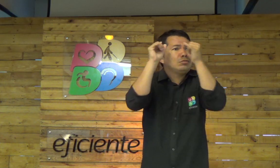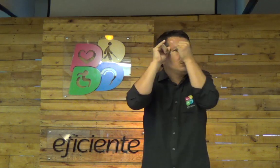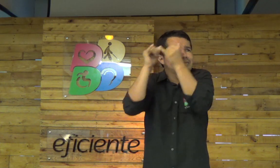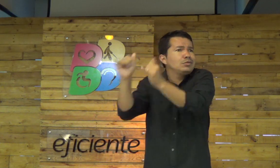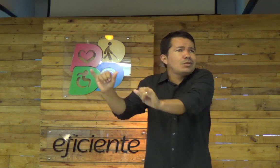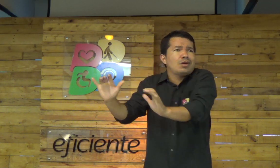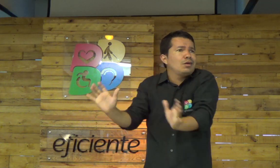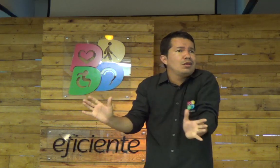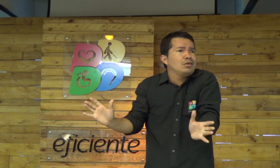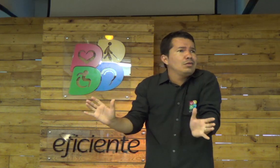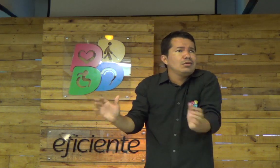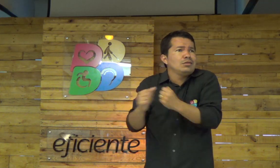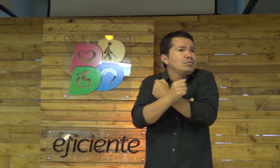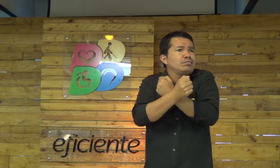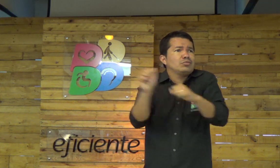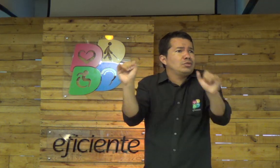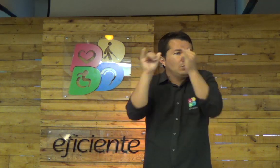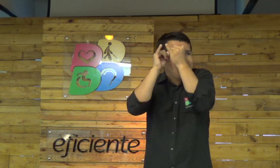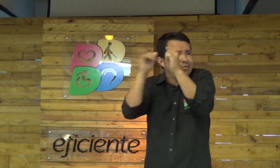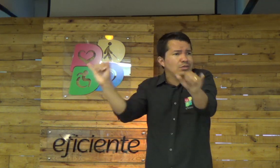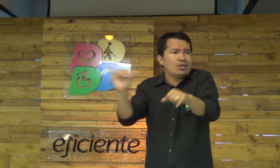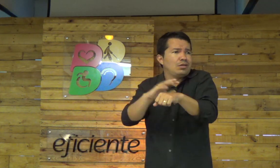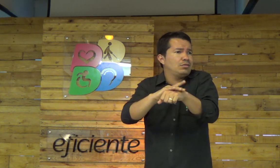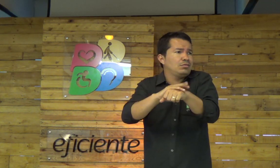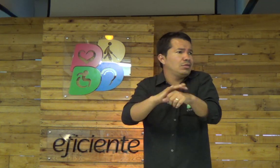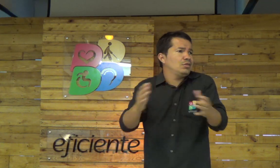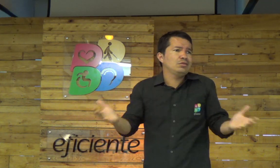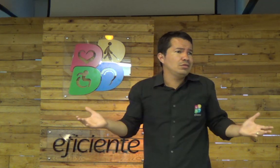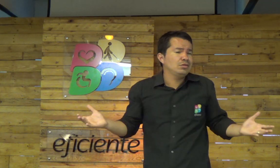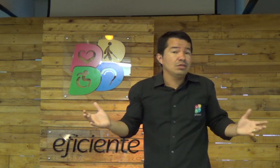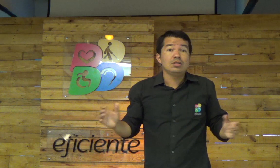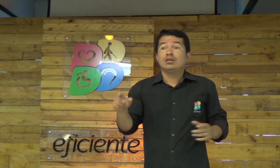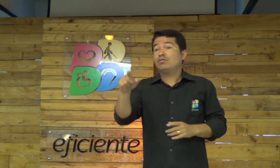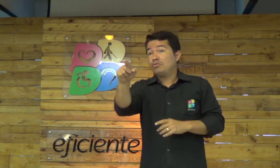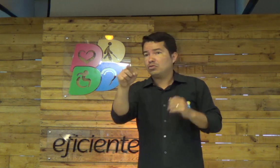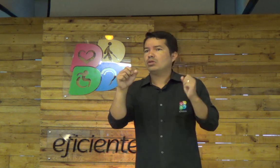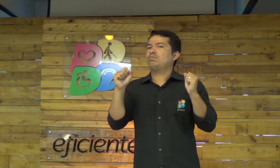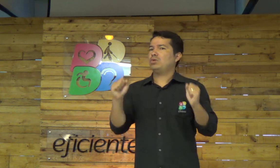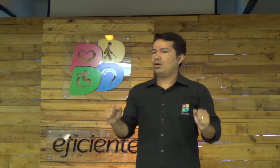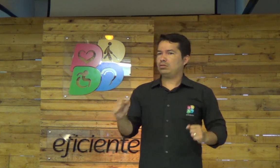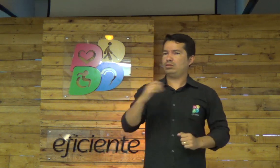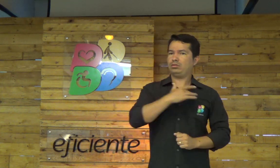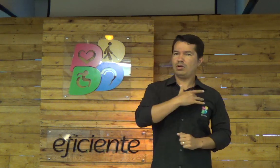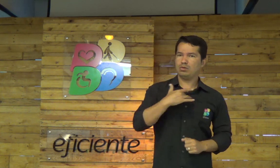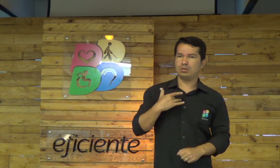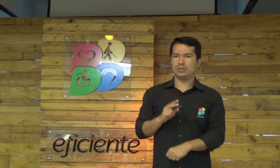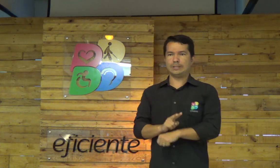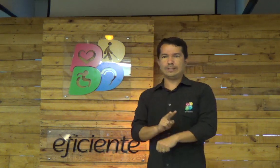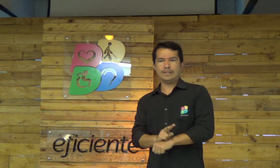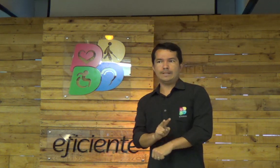É impossível. Isso é impossível. Nós não conseguimos fazer isso.